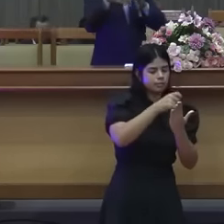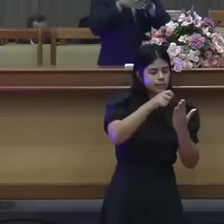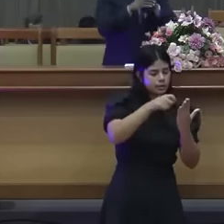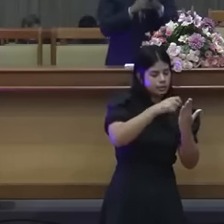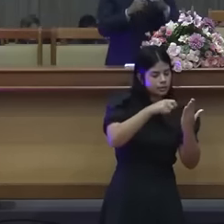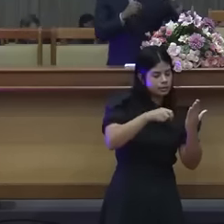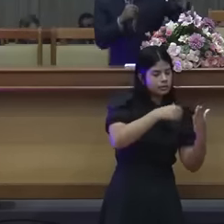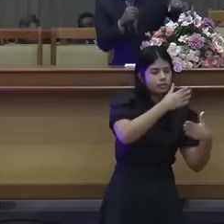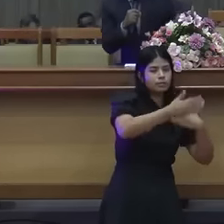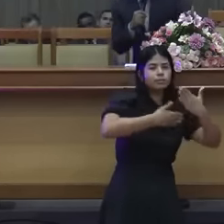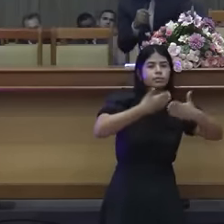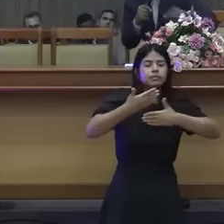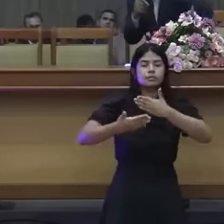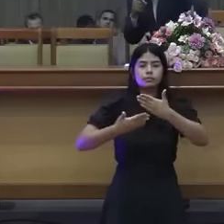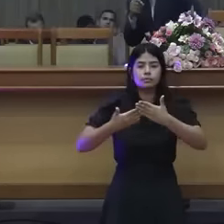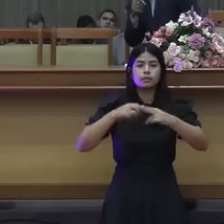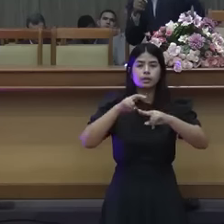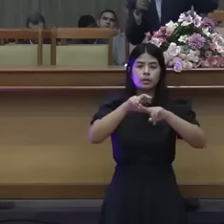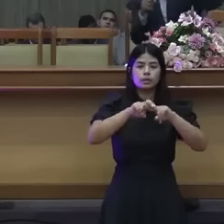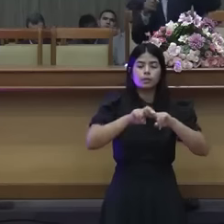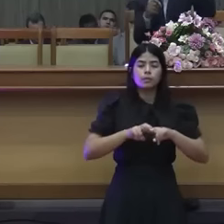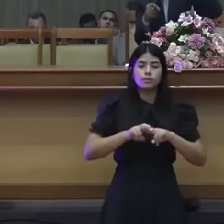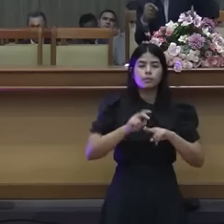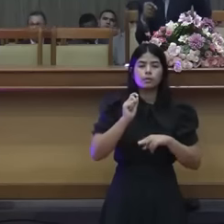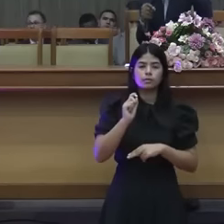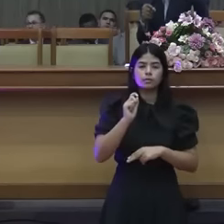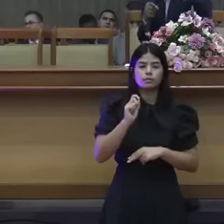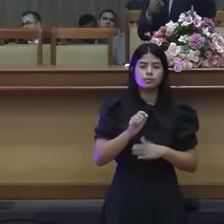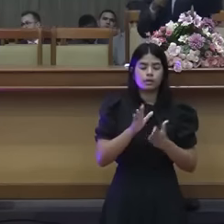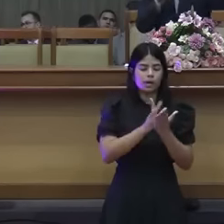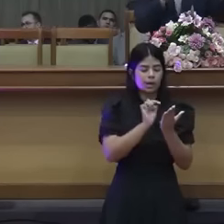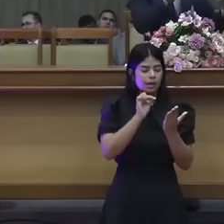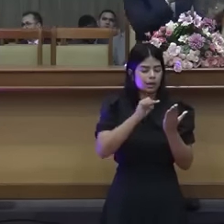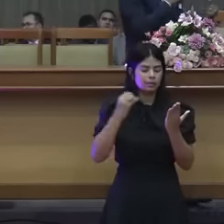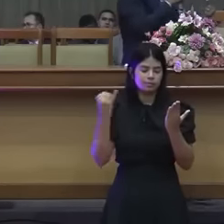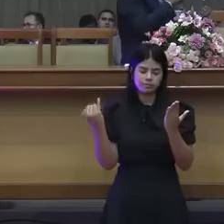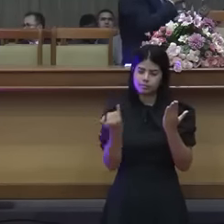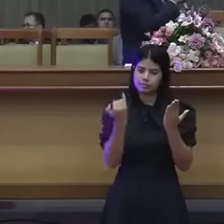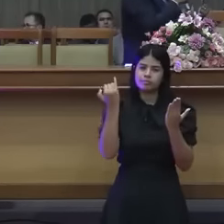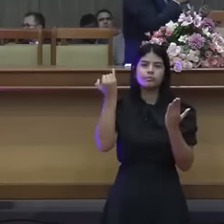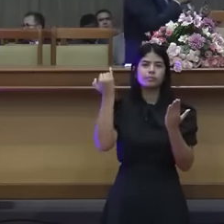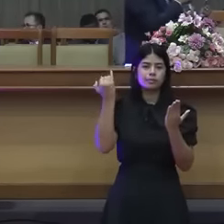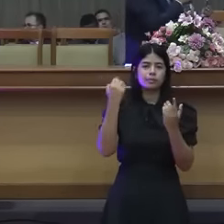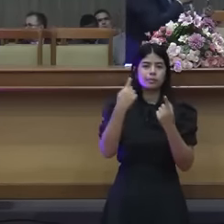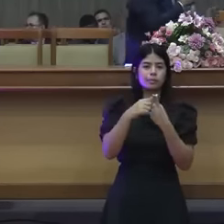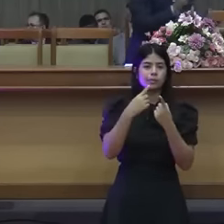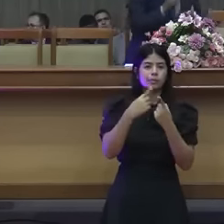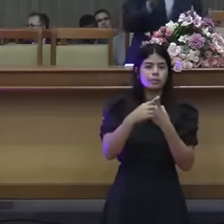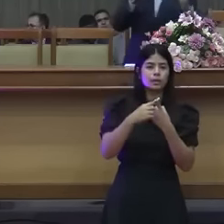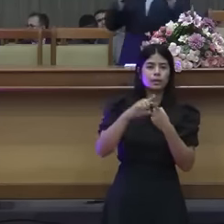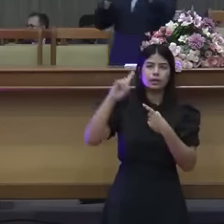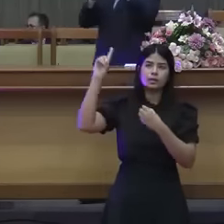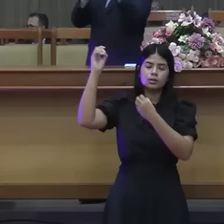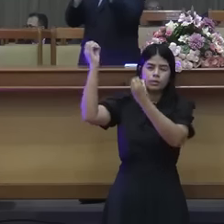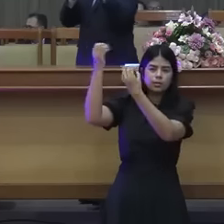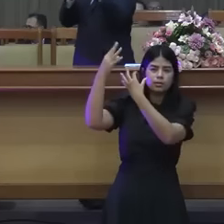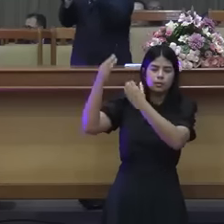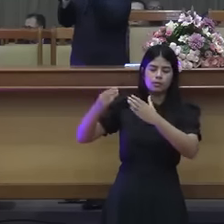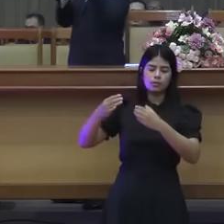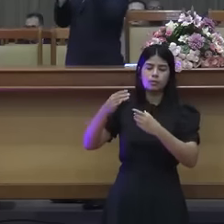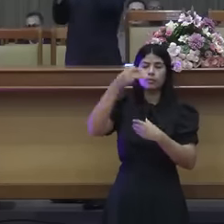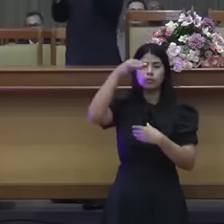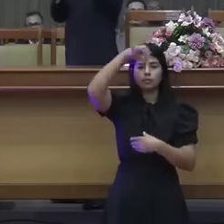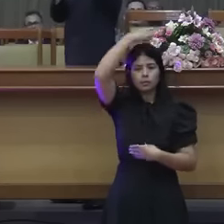Por isso que o que está escrito é mais valioso daquilo que alguém diz. Quando Jesus disse